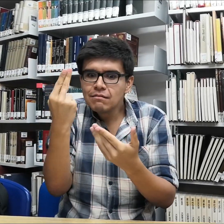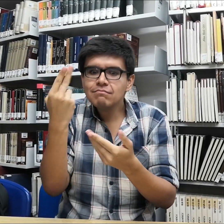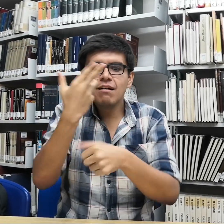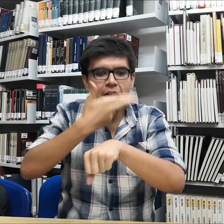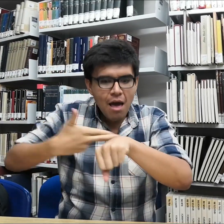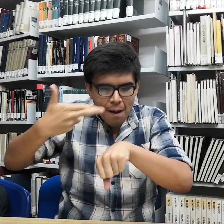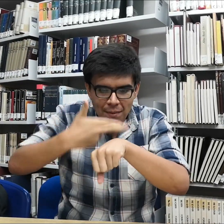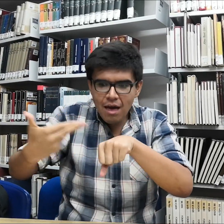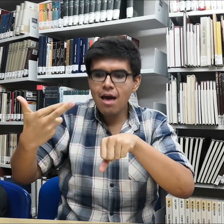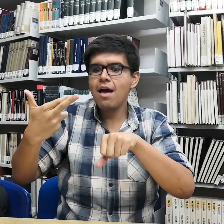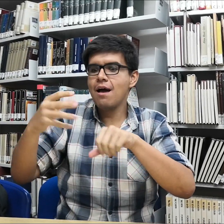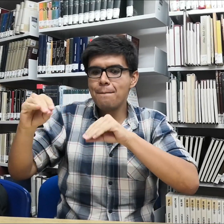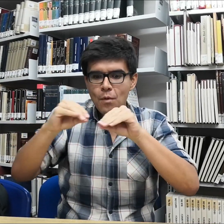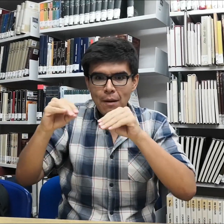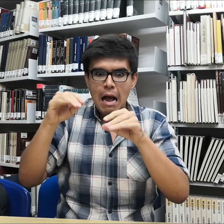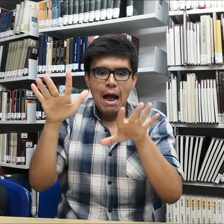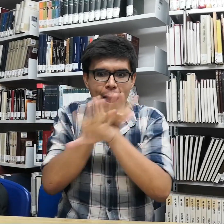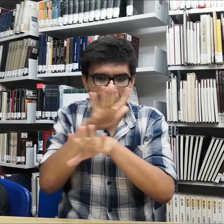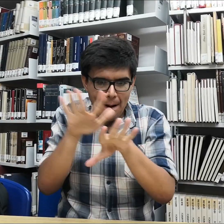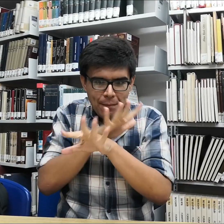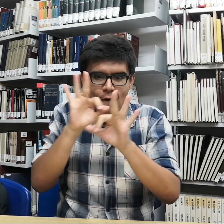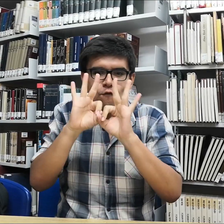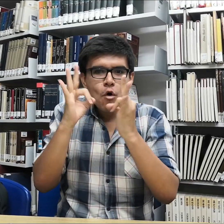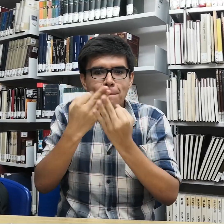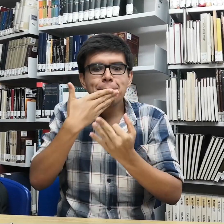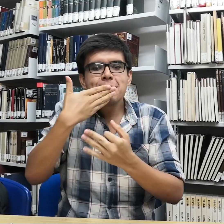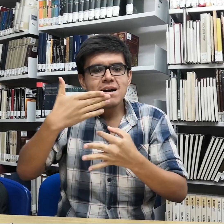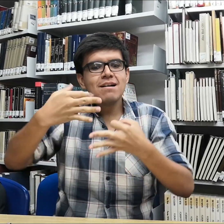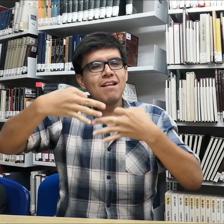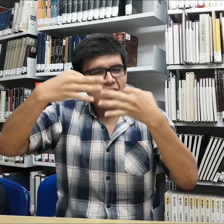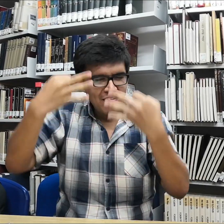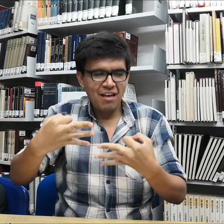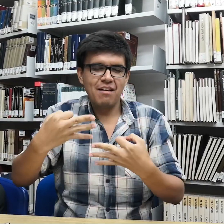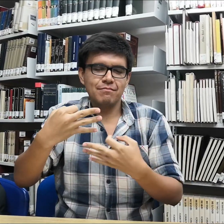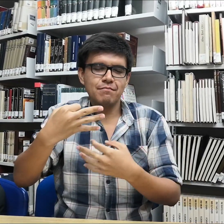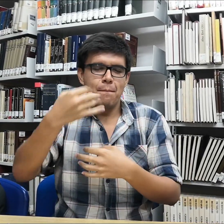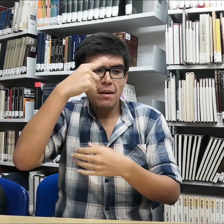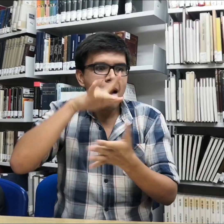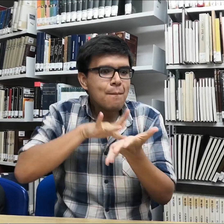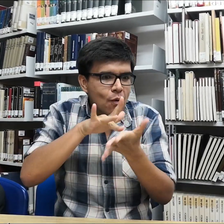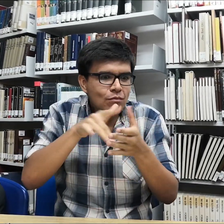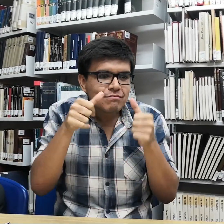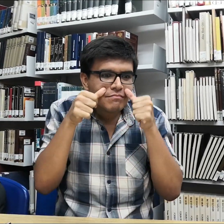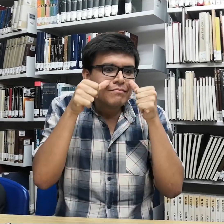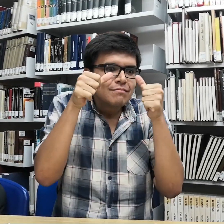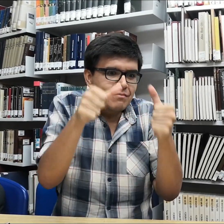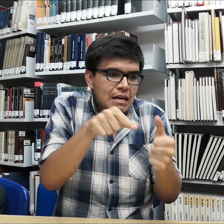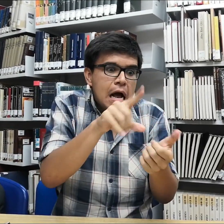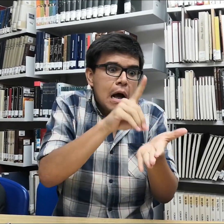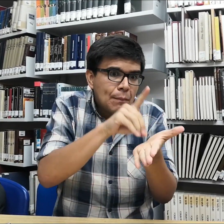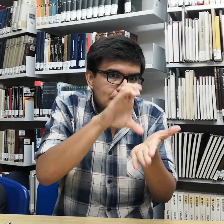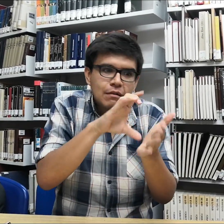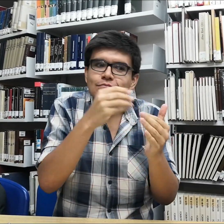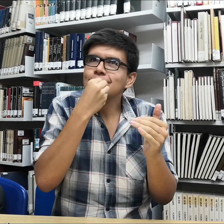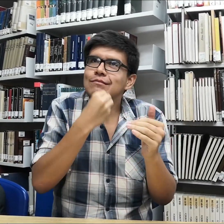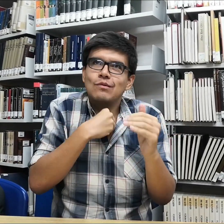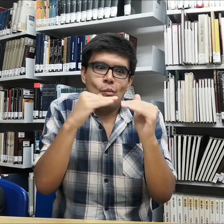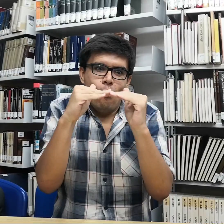Allá necesitan moverse, cambiar la forma de hacer las cosas para poder dar la atención a las personas